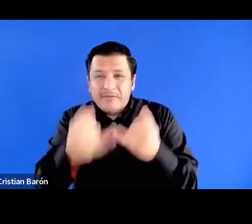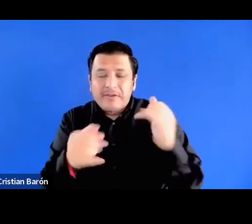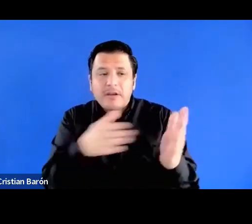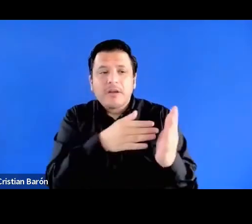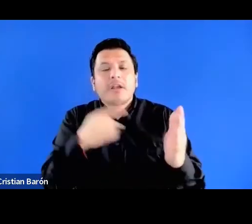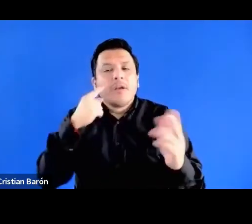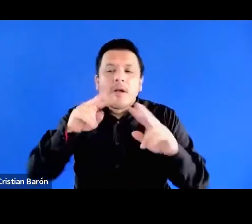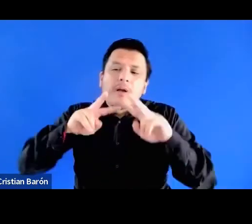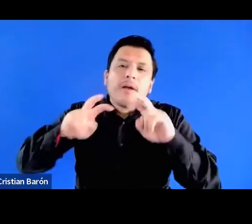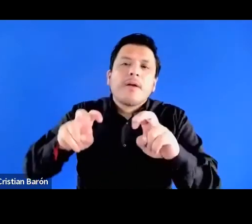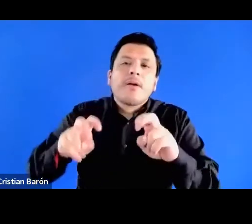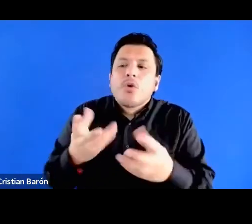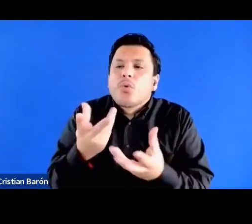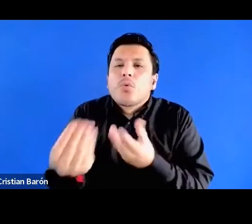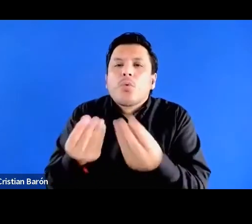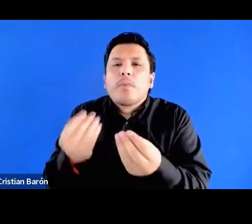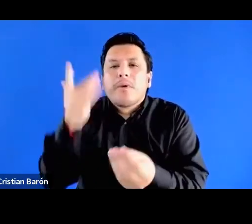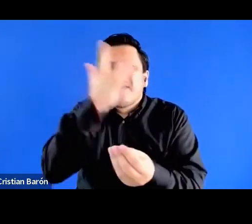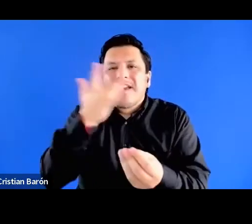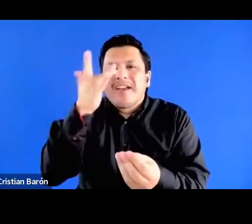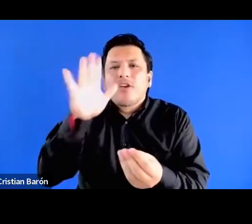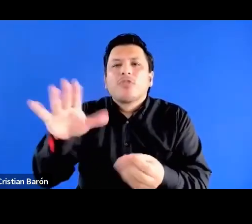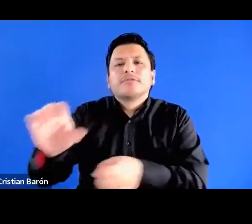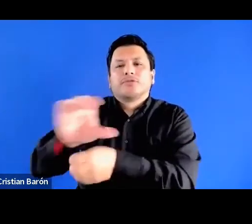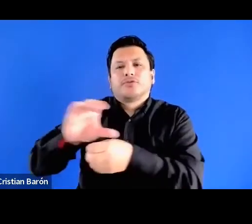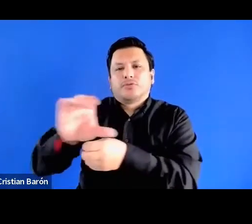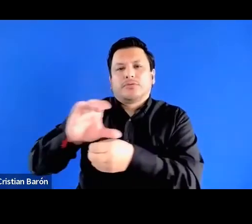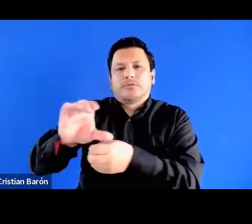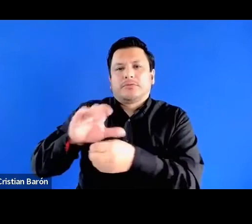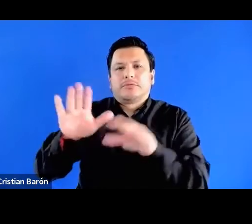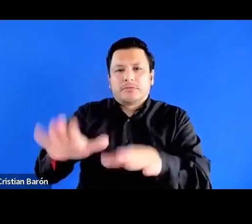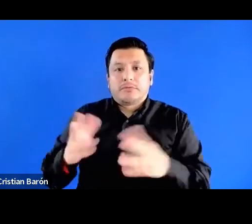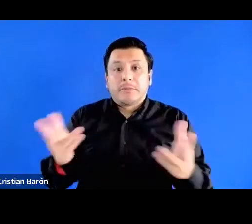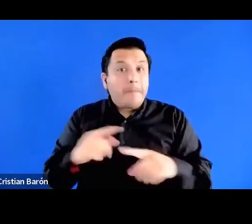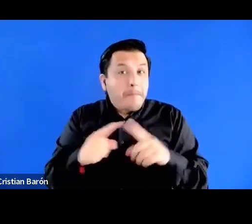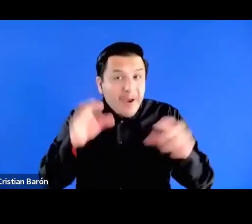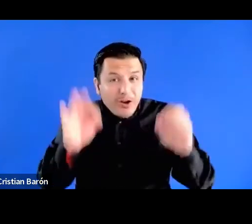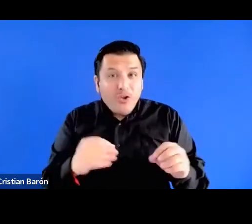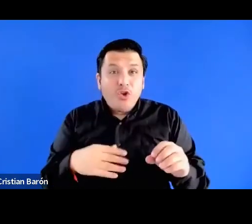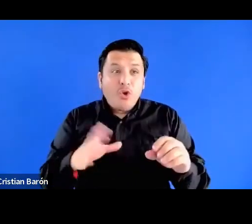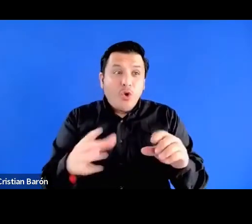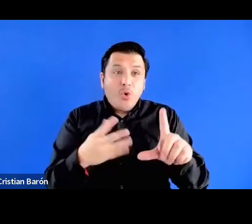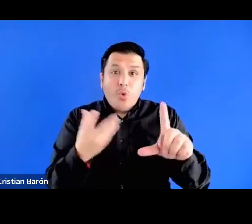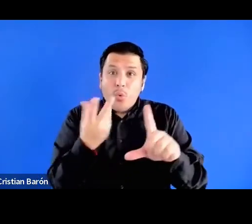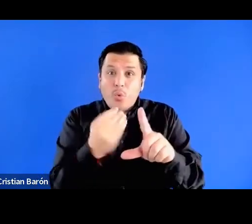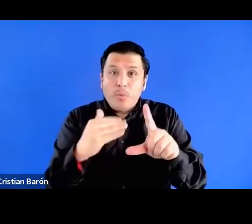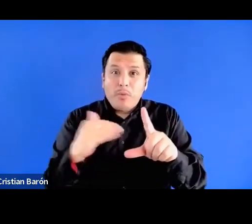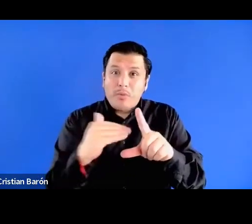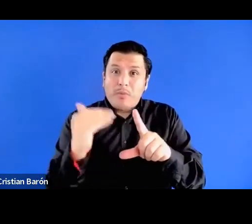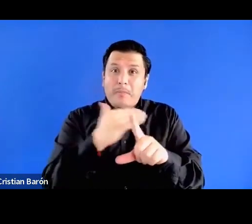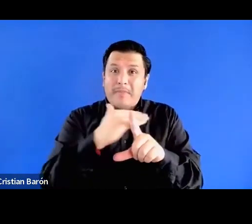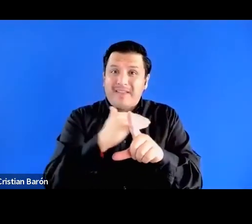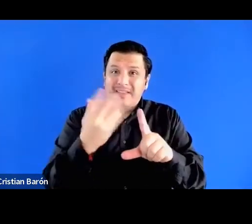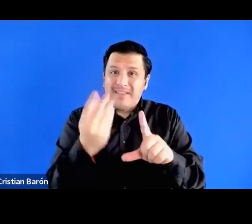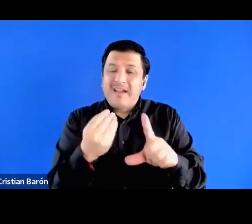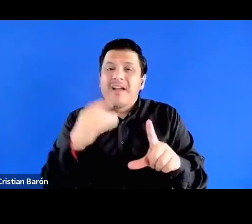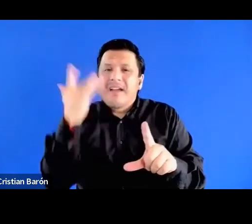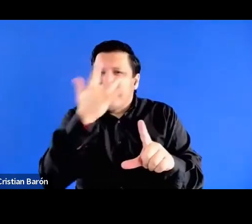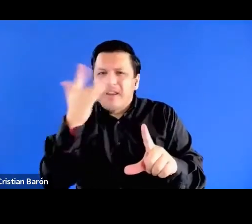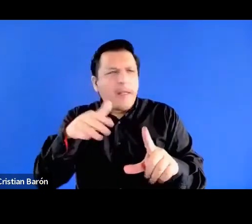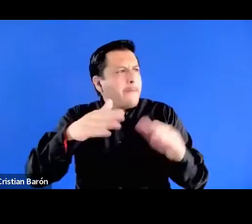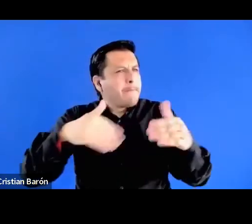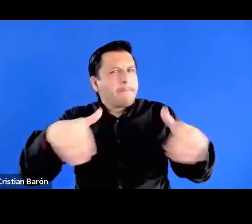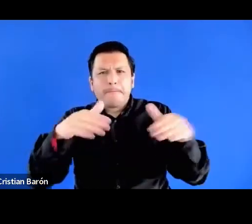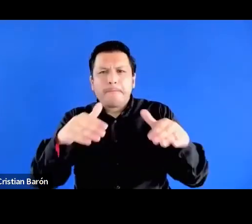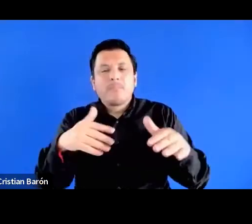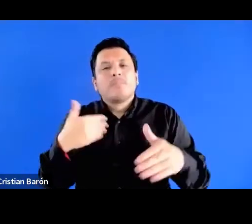urbana. Pero el vacío existente en Colombia sobre las clases medias negras propiamente dichas se empezó a llenar